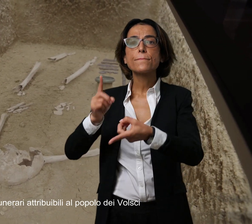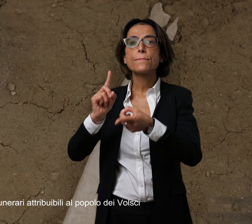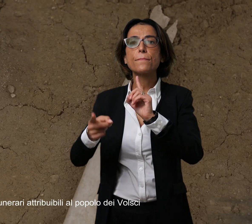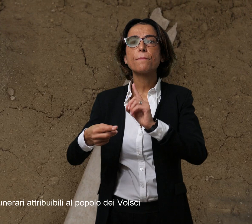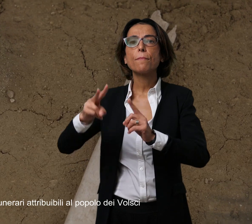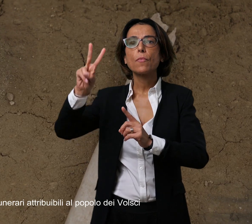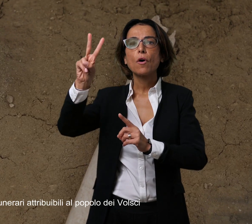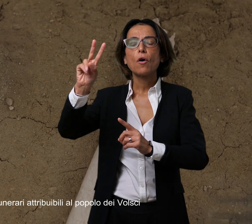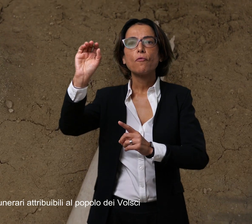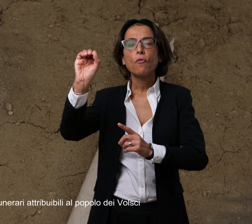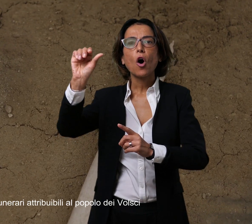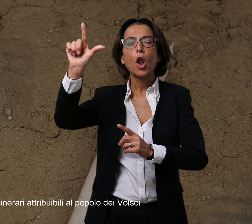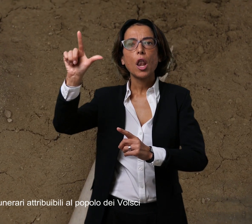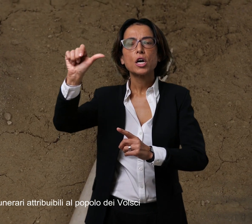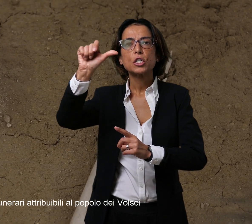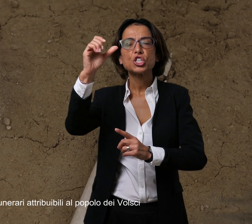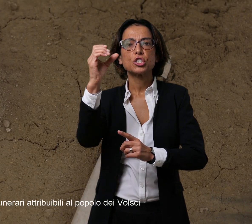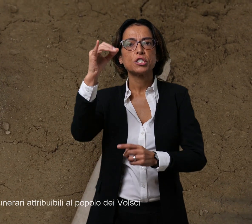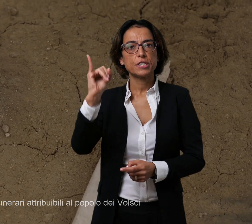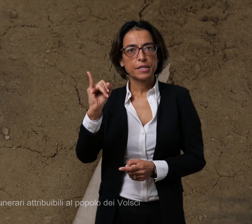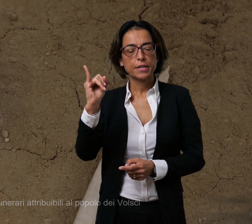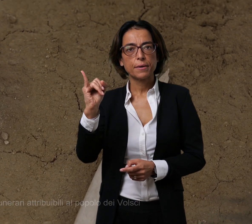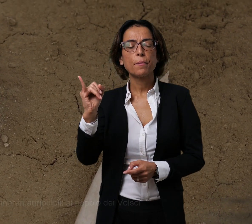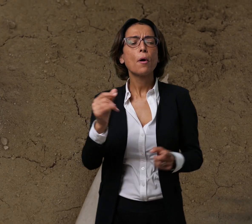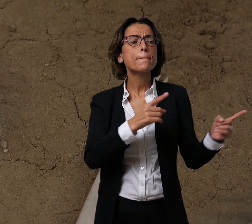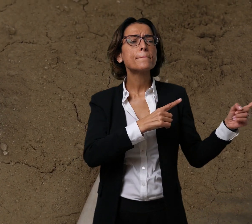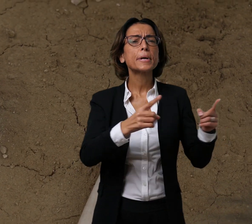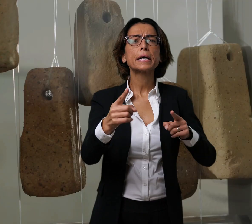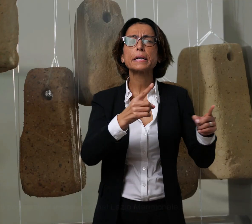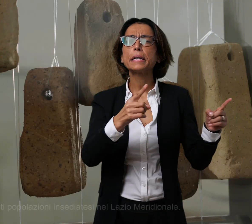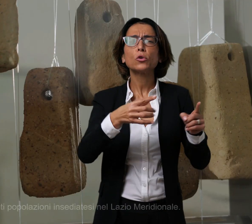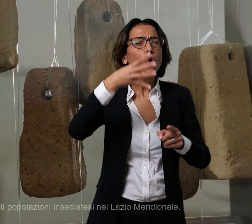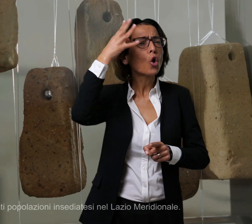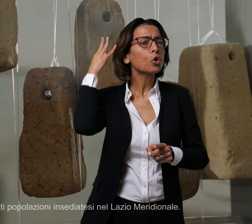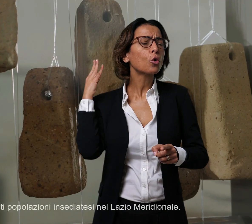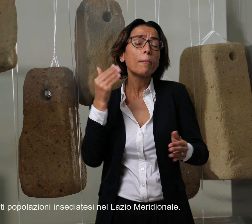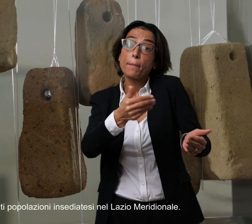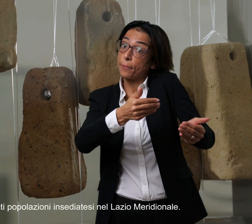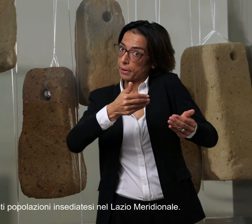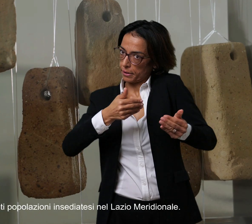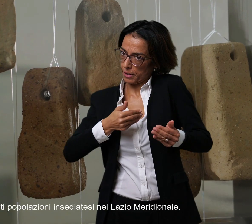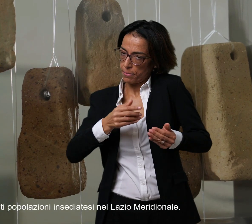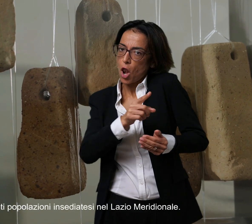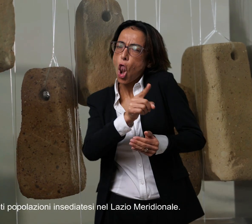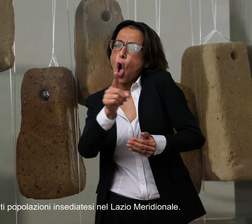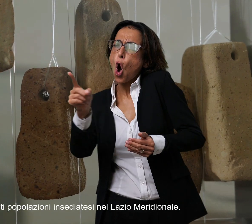una delle più importanti popolazioni